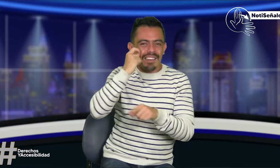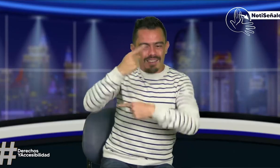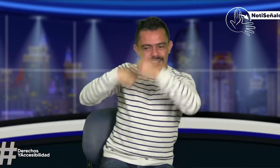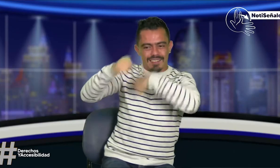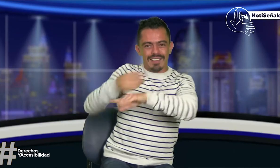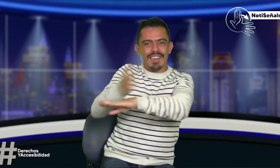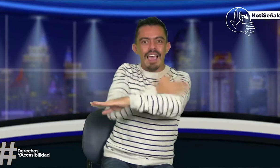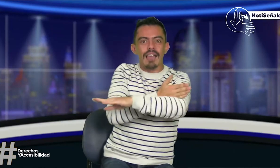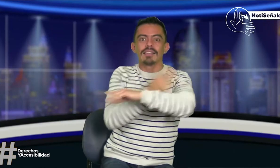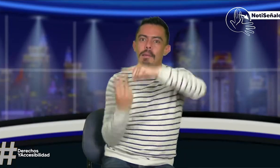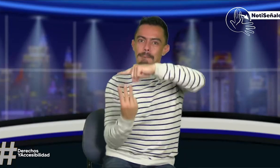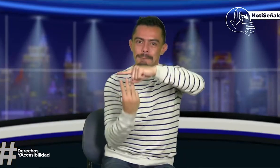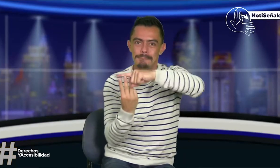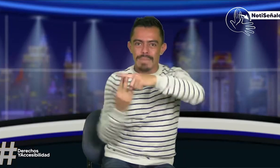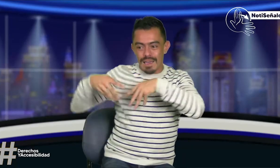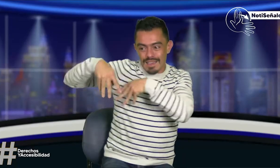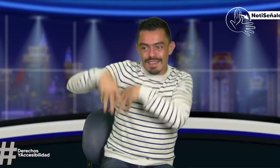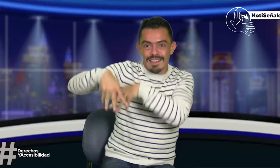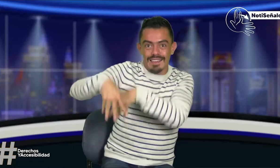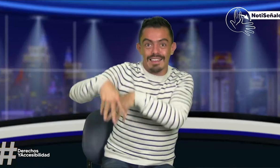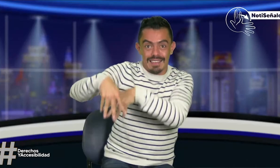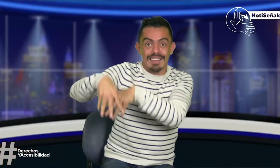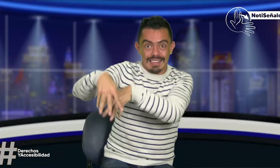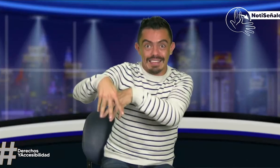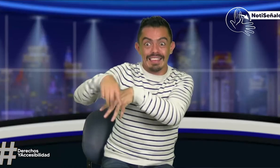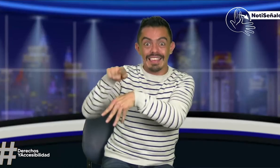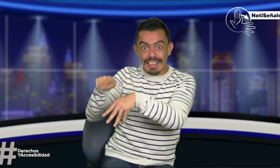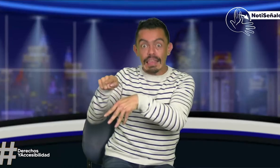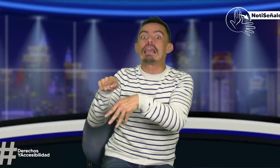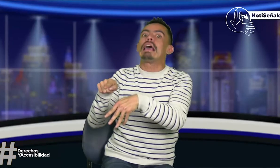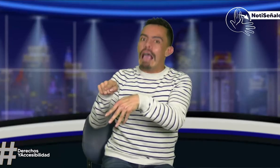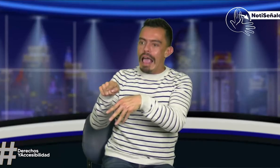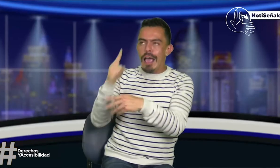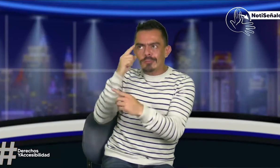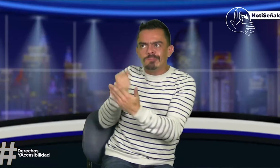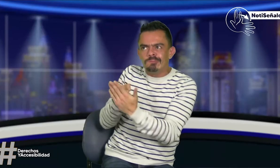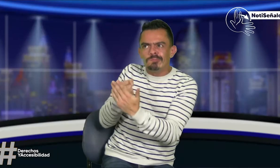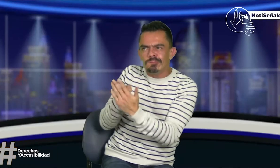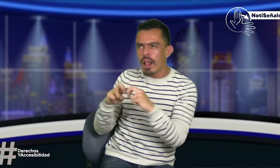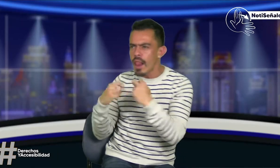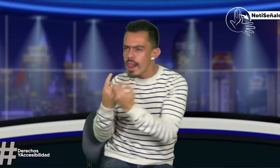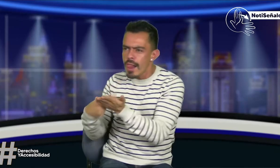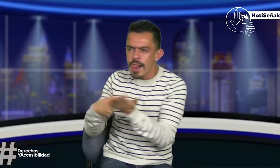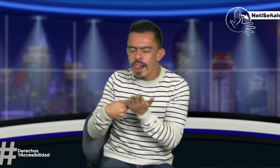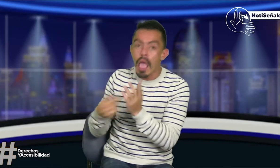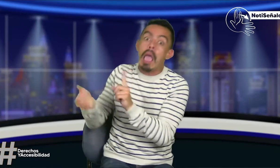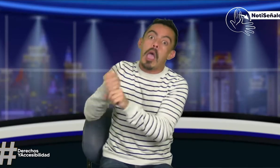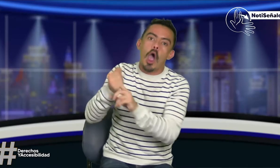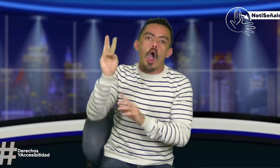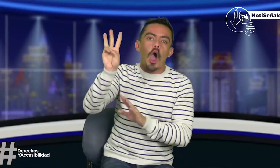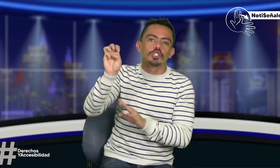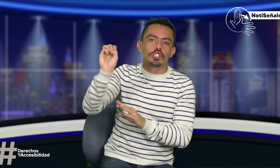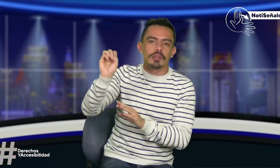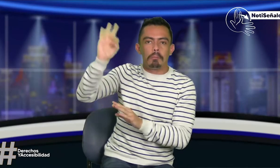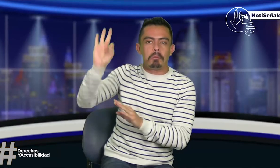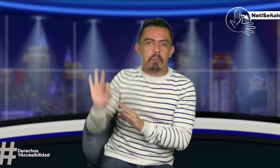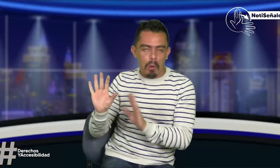bastantes debilidades, como decía Ferri, decía que para la licencia de conducción se hizo un plantón, pero pues